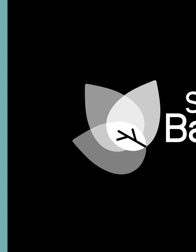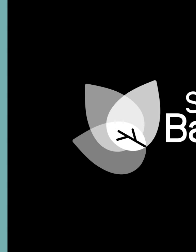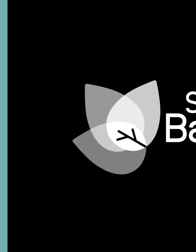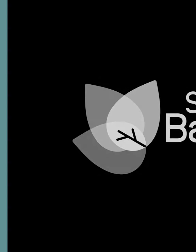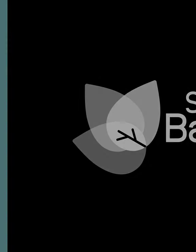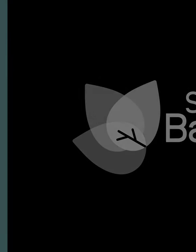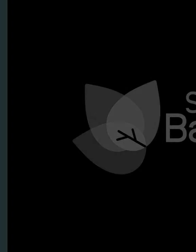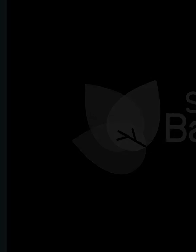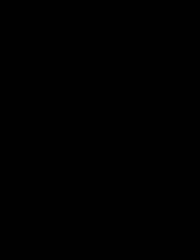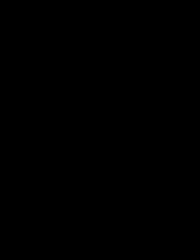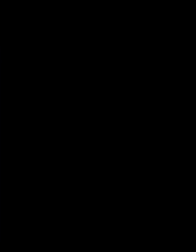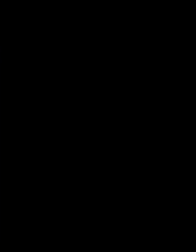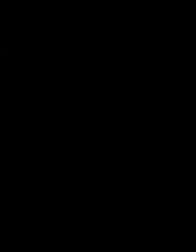Applaudissements Applaudissements Applaudissements